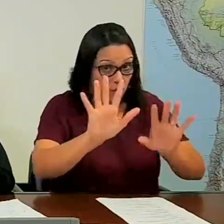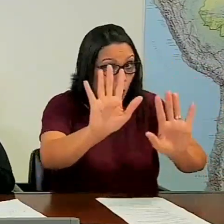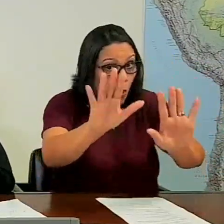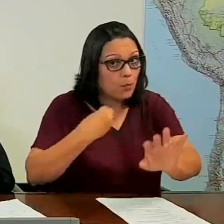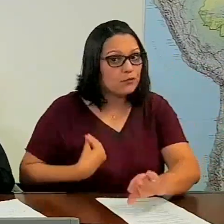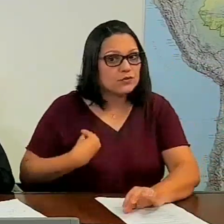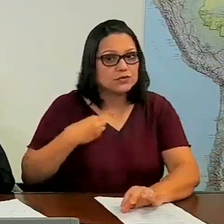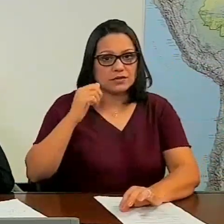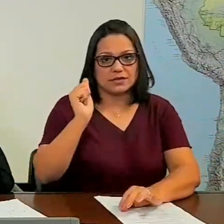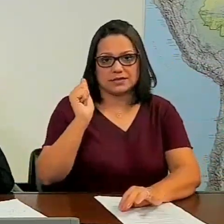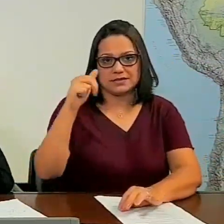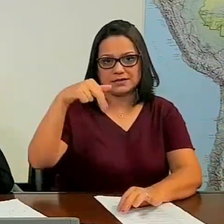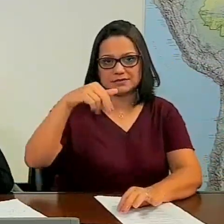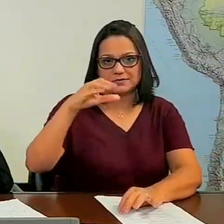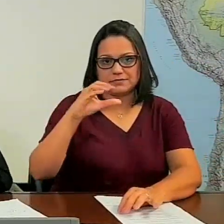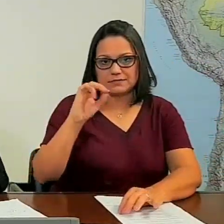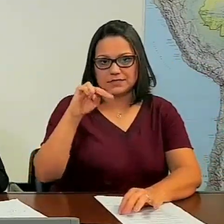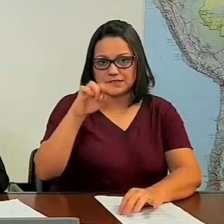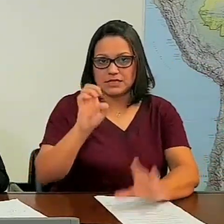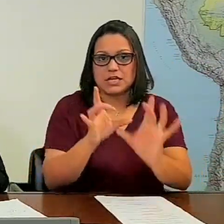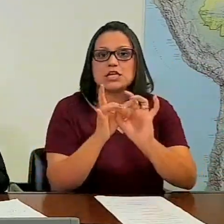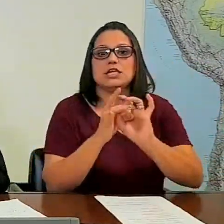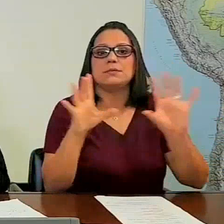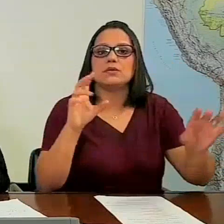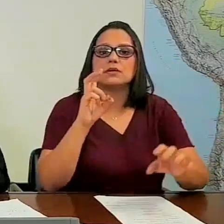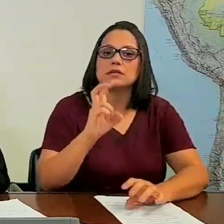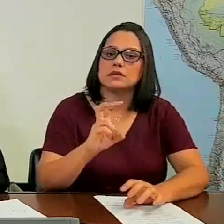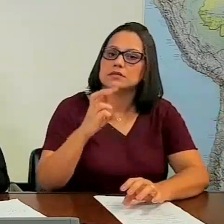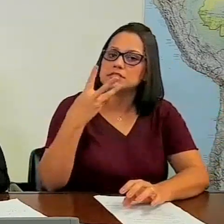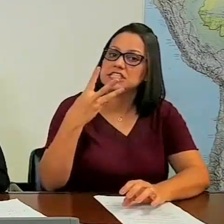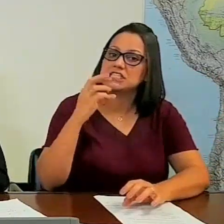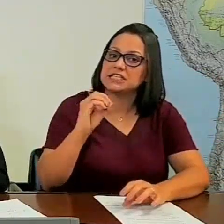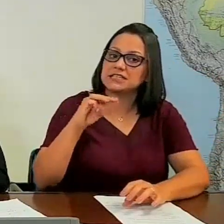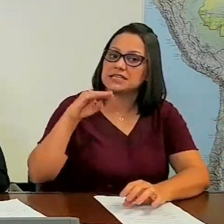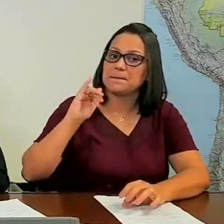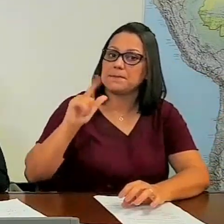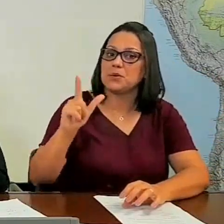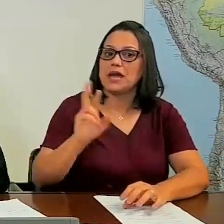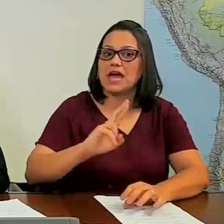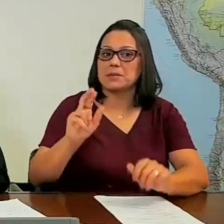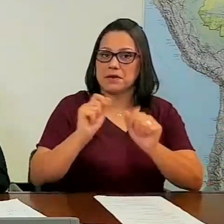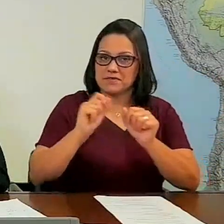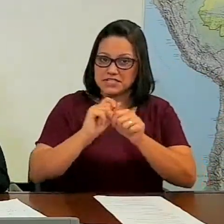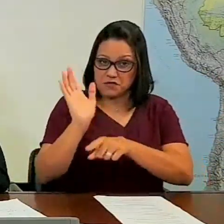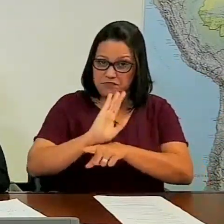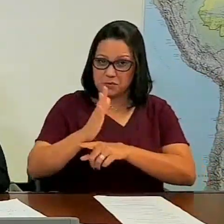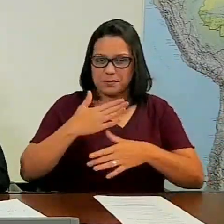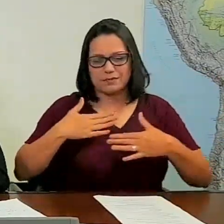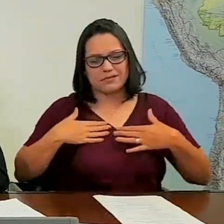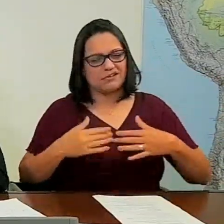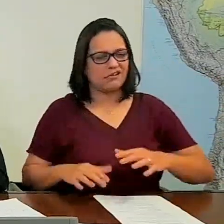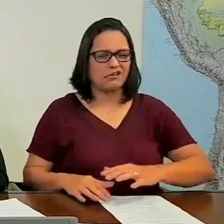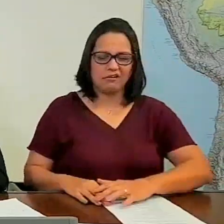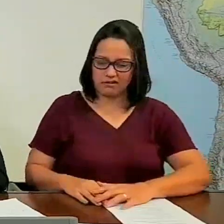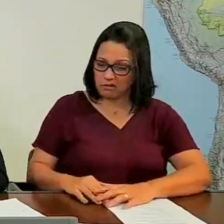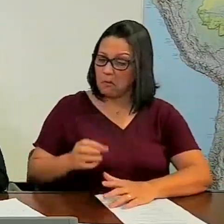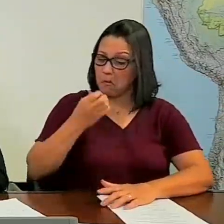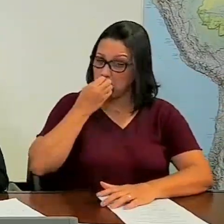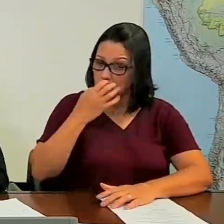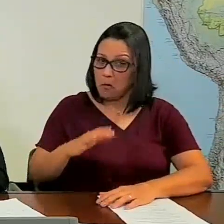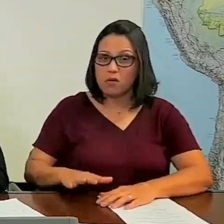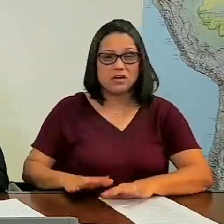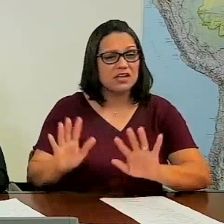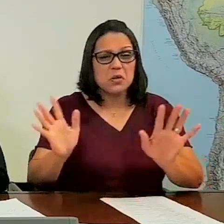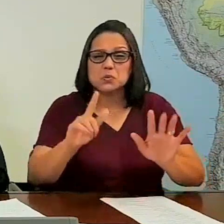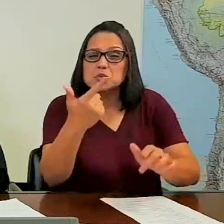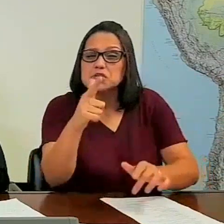funciona a tal Dancini, né, uma liberação de 530 mil reais pra fazer um filme comigo. Fala que os caras são legais, bonzinhos. Eu não